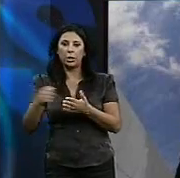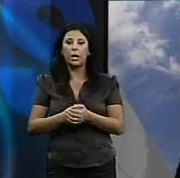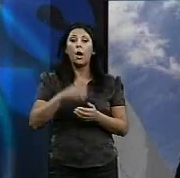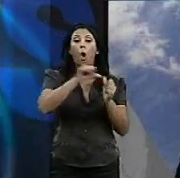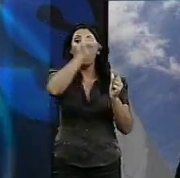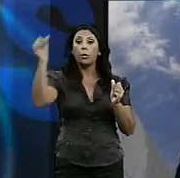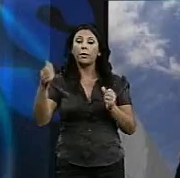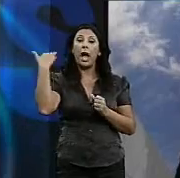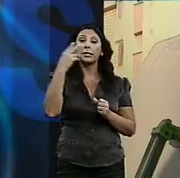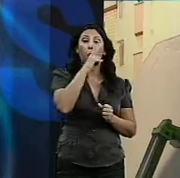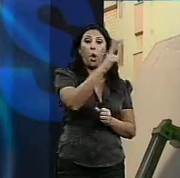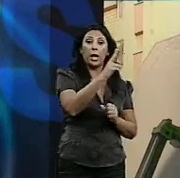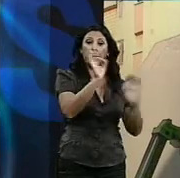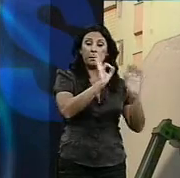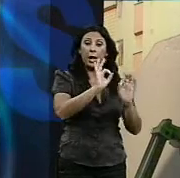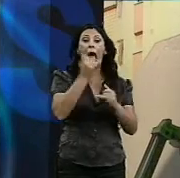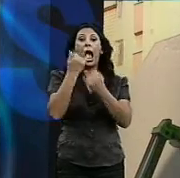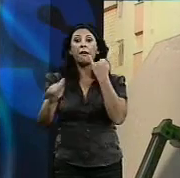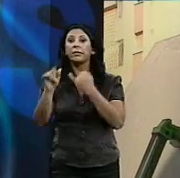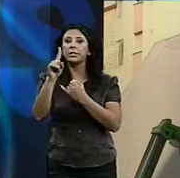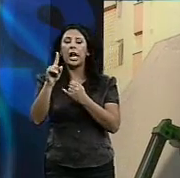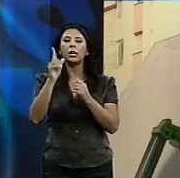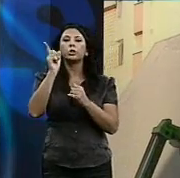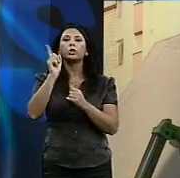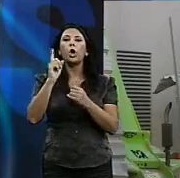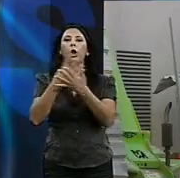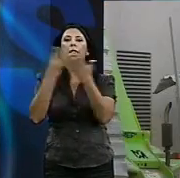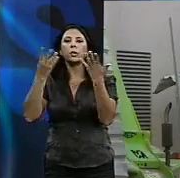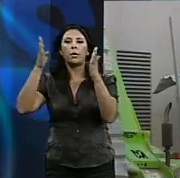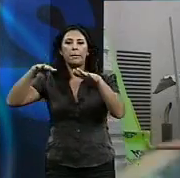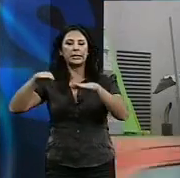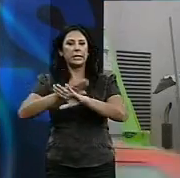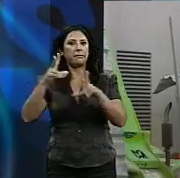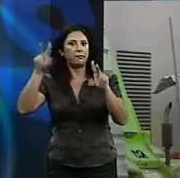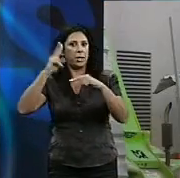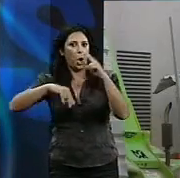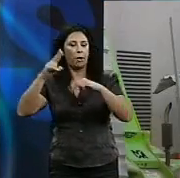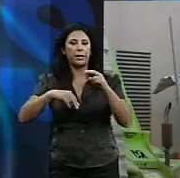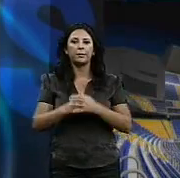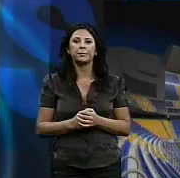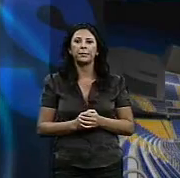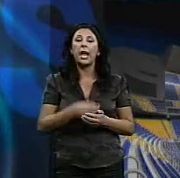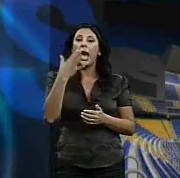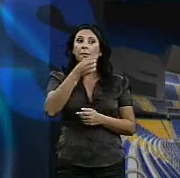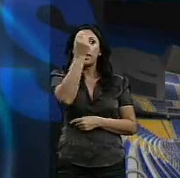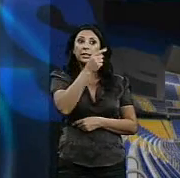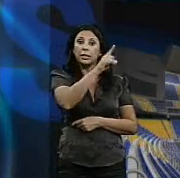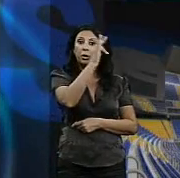dos años previstos pasa a durar algo más de solo 19 meses. Además, el diseño de fomento de construcciones y Contratas